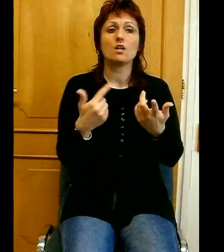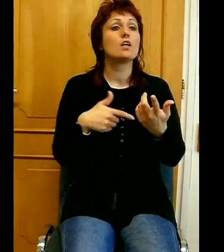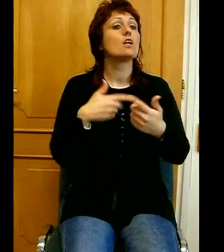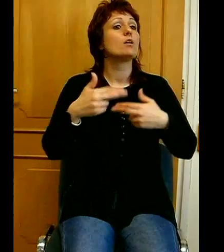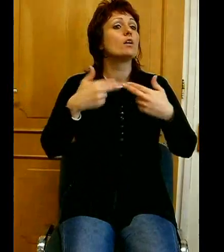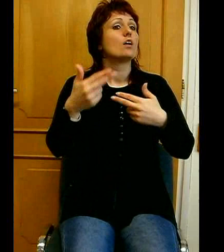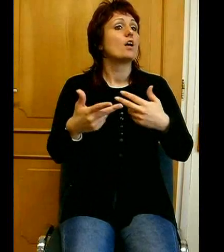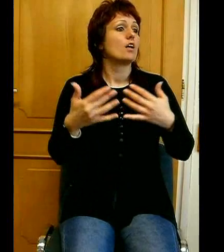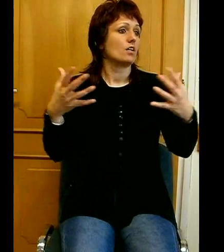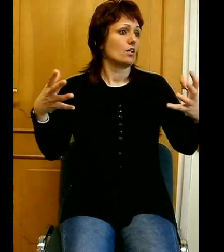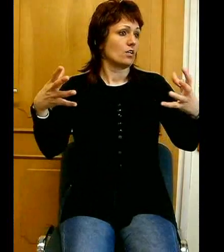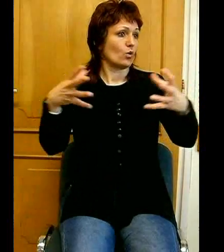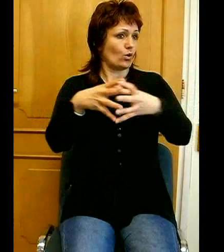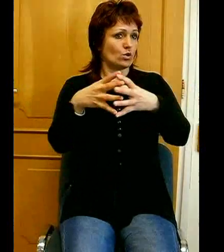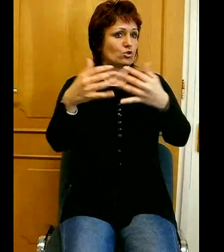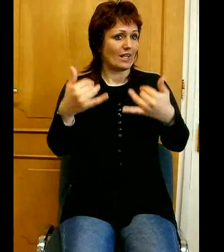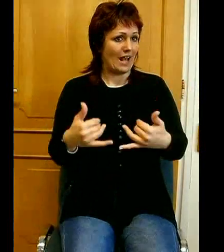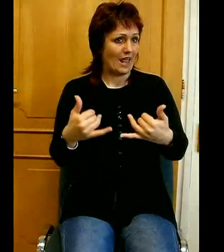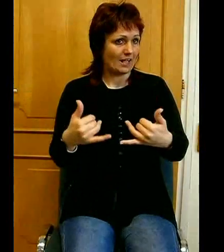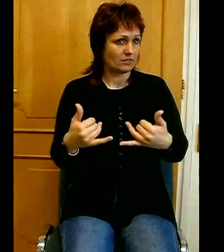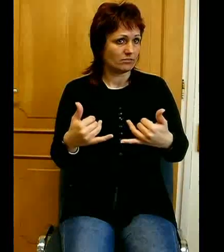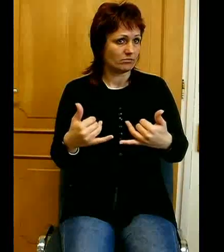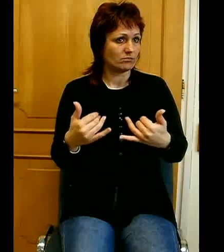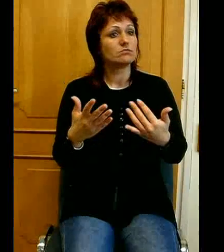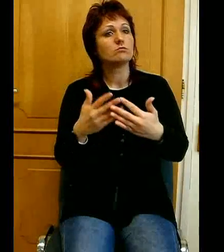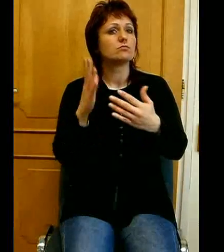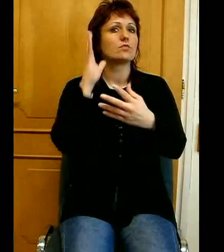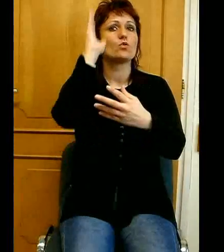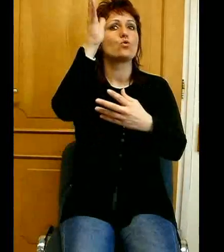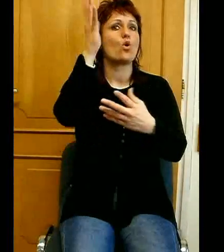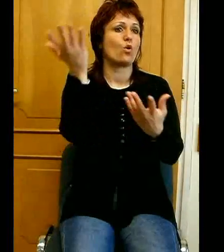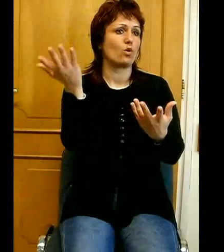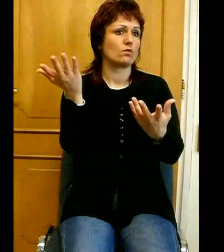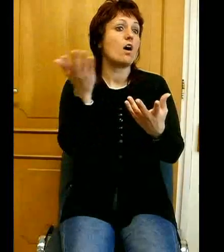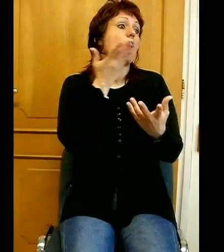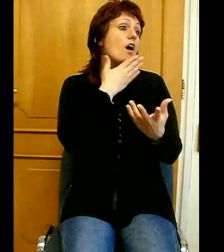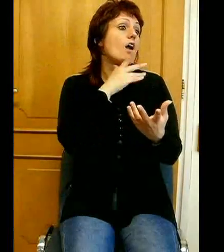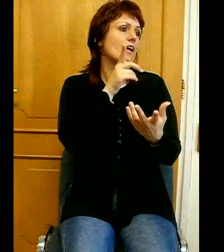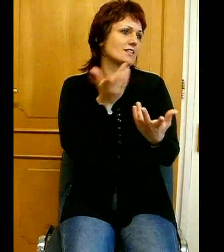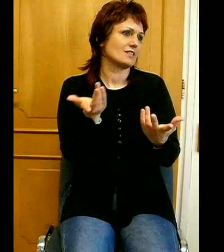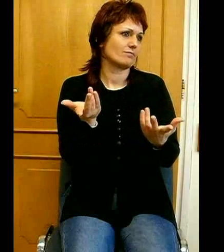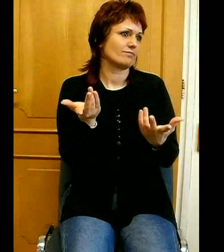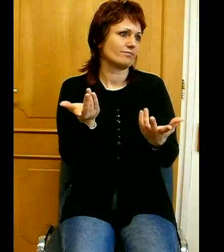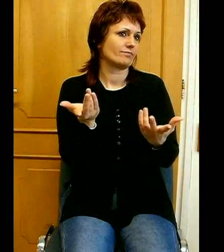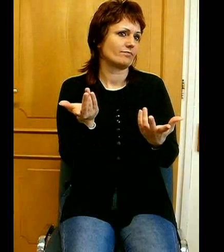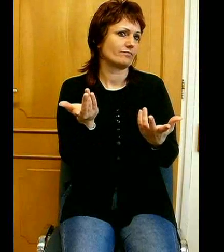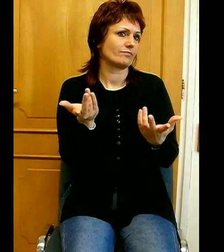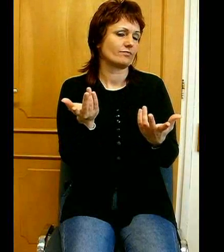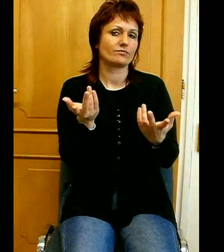és ebből egyenesen, ha még lesz jövünk, a közös jövő is. Figyelemmel méltó, hogy az